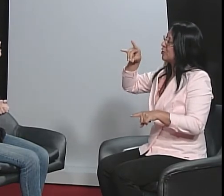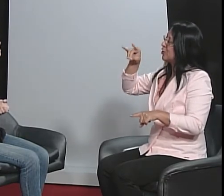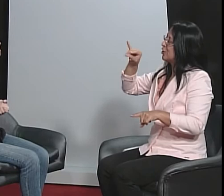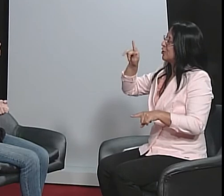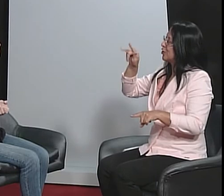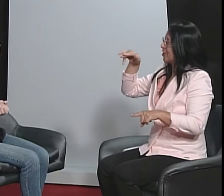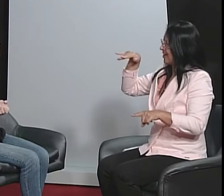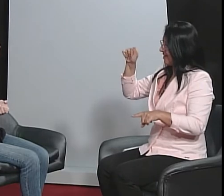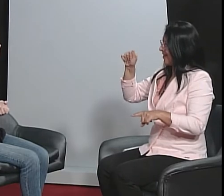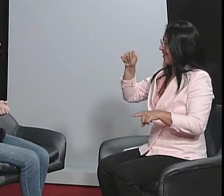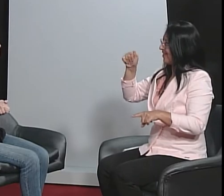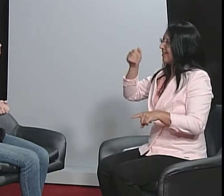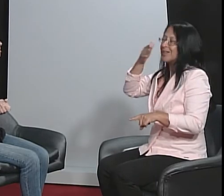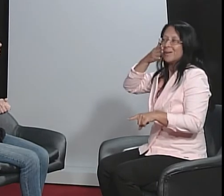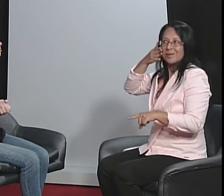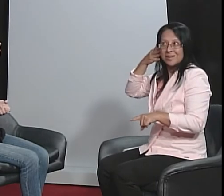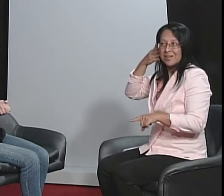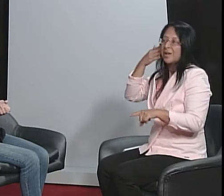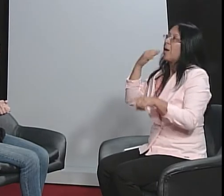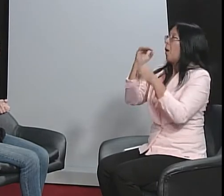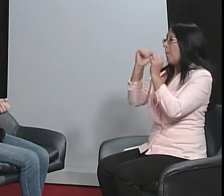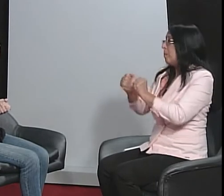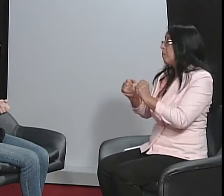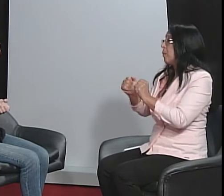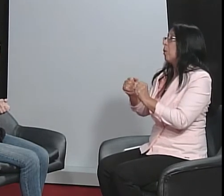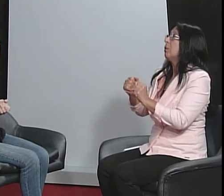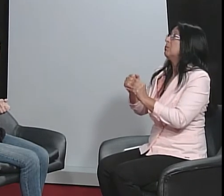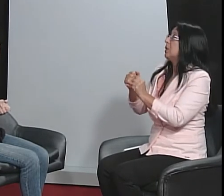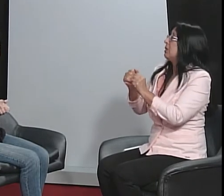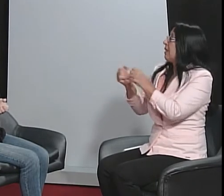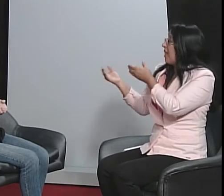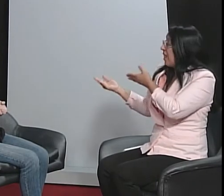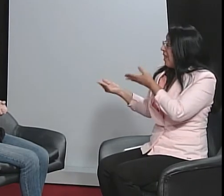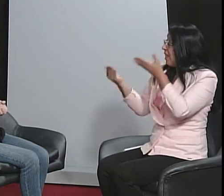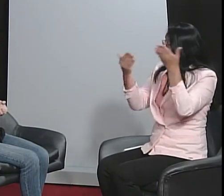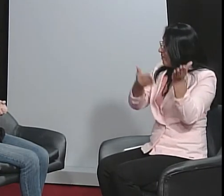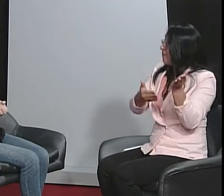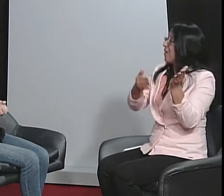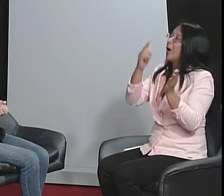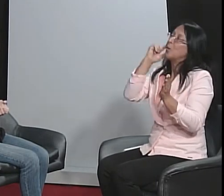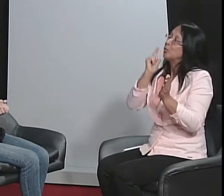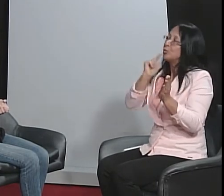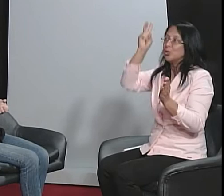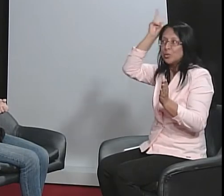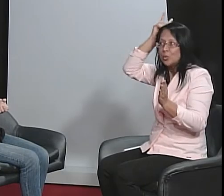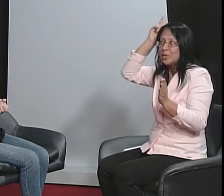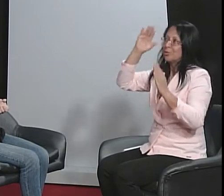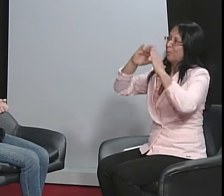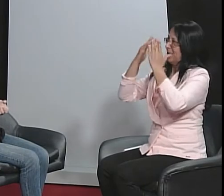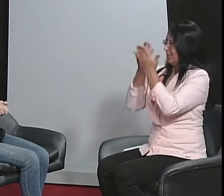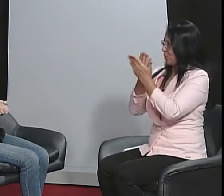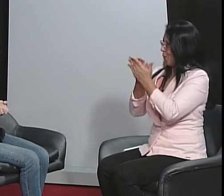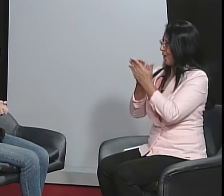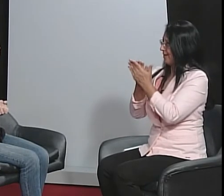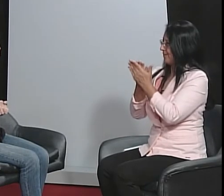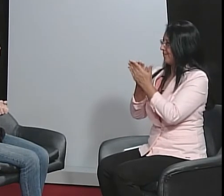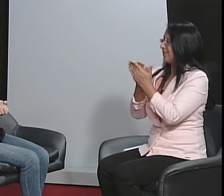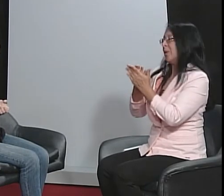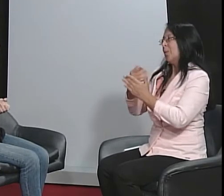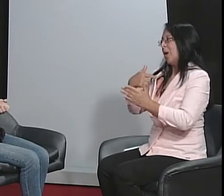e também os não indígenas podem aprender sobre os indígenas e podem levar ao índio surdo, levar